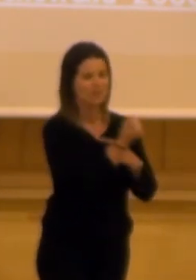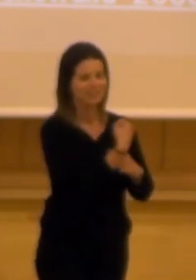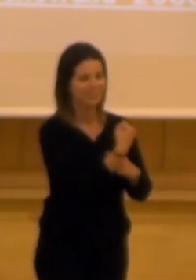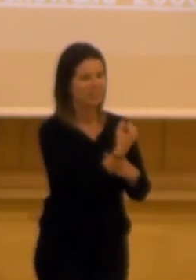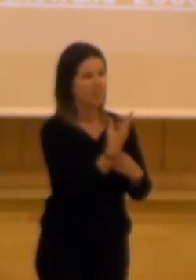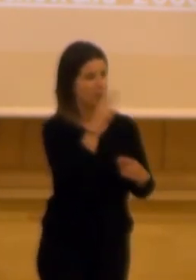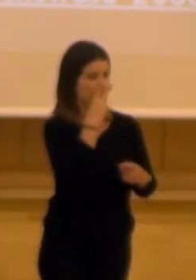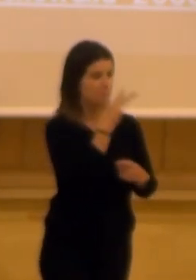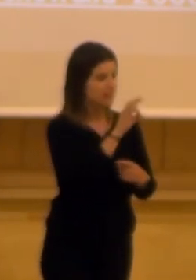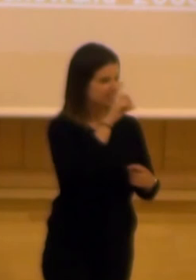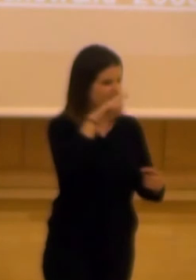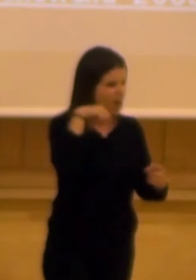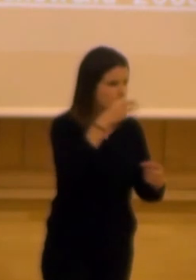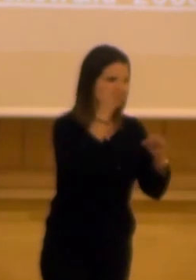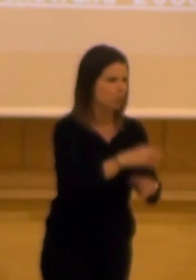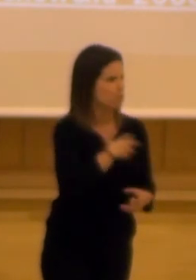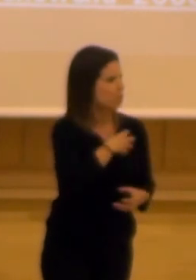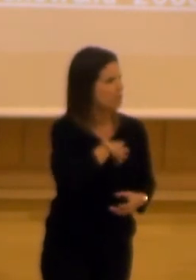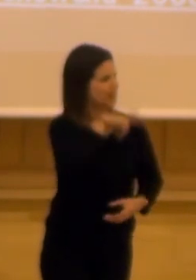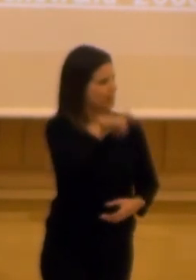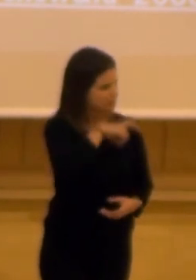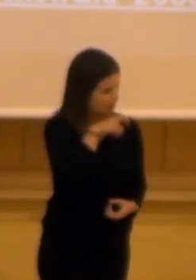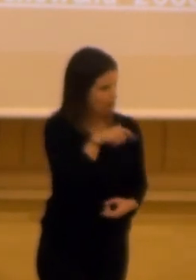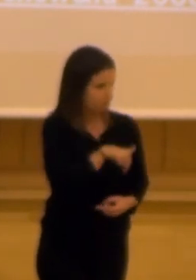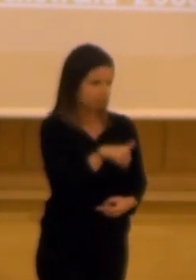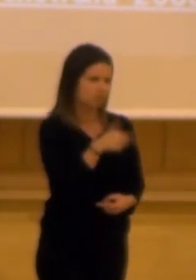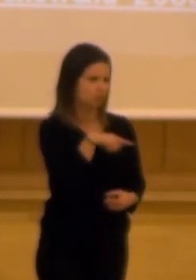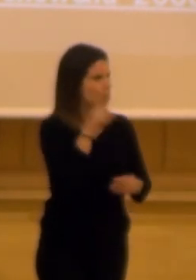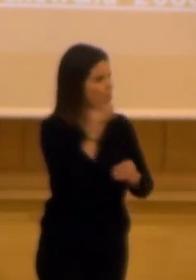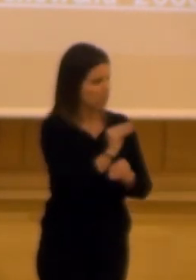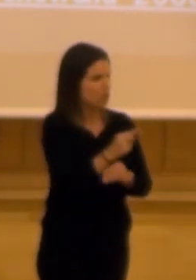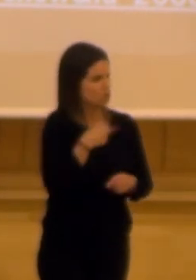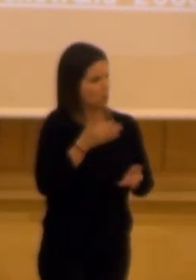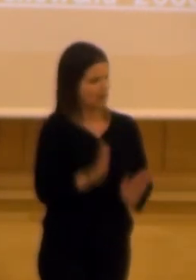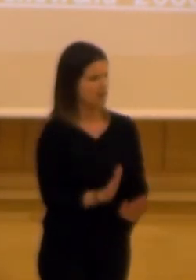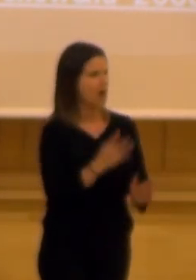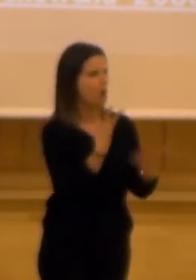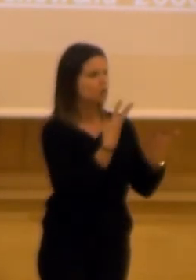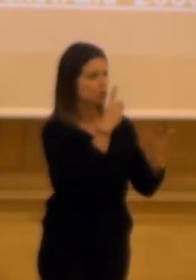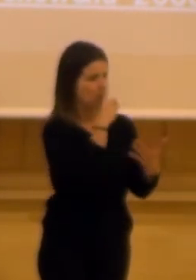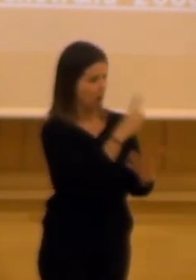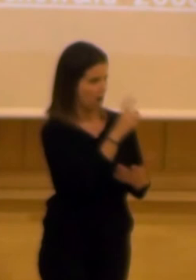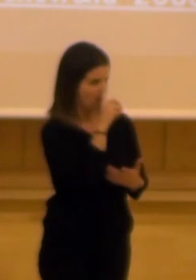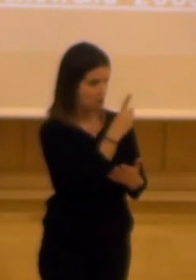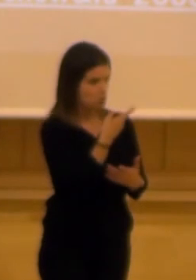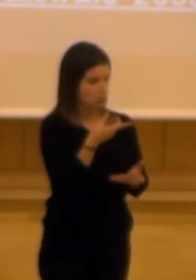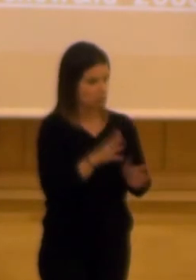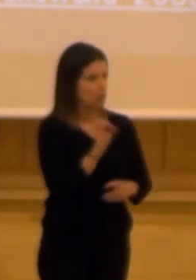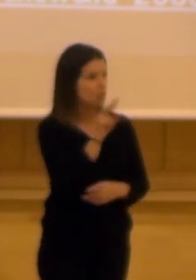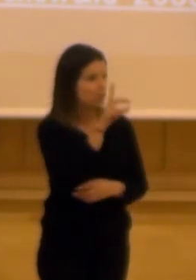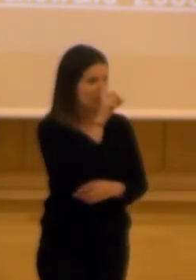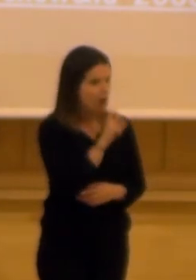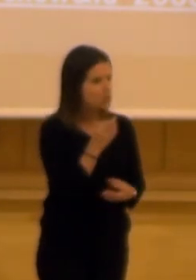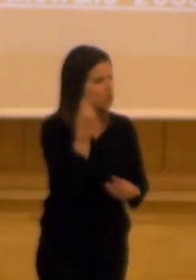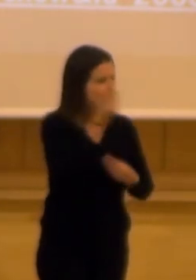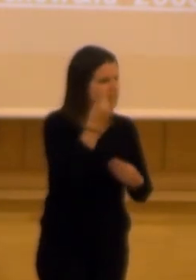dentro de 20 años no podemos respirar y nos la estamos jugando yo tengo una cría de 8 años y un niño de 12 años y tengo